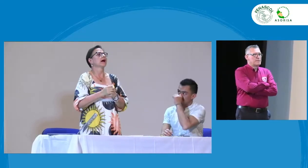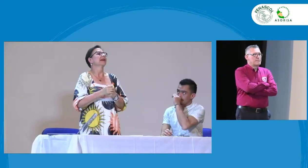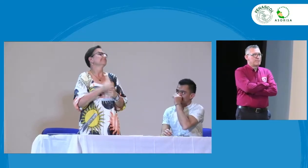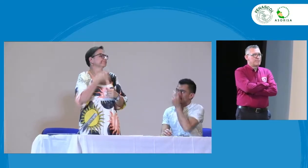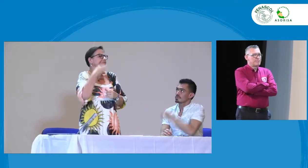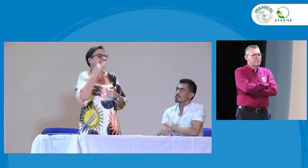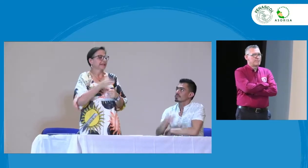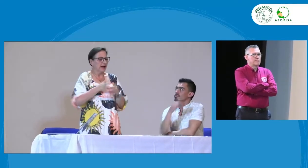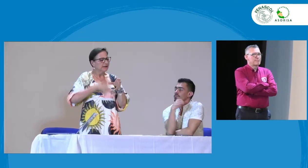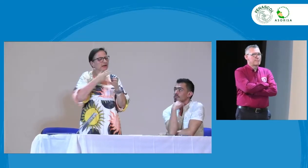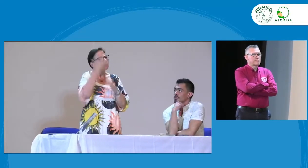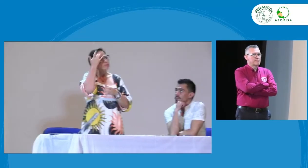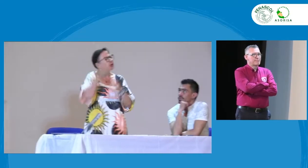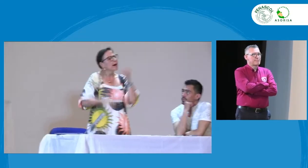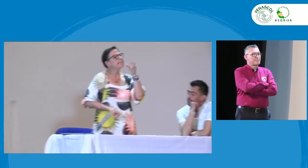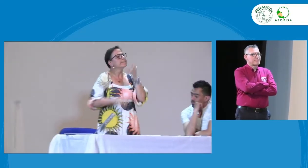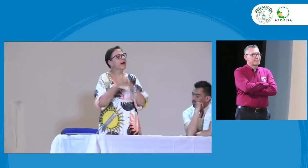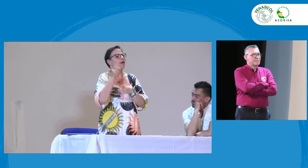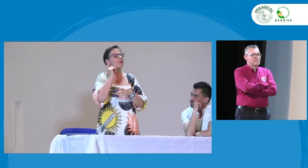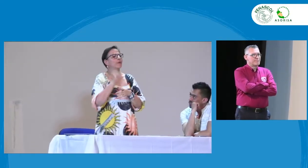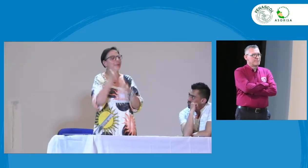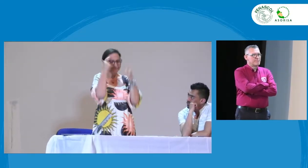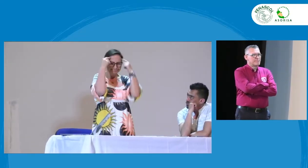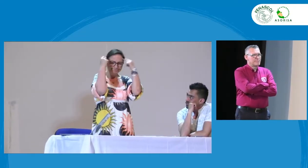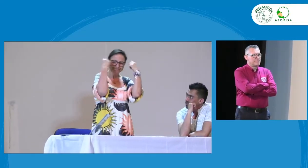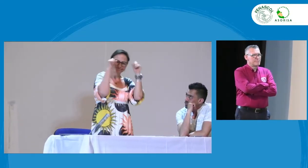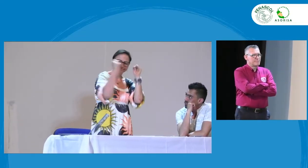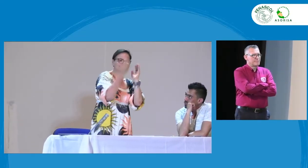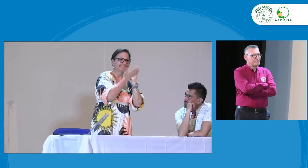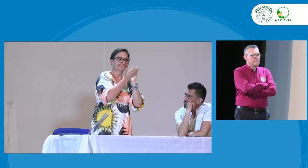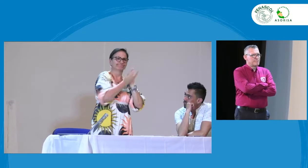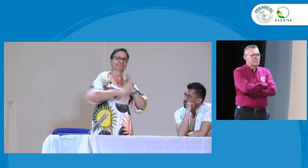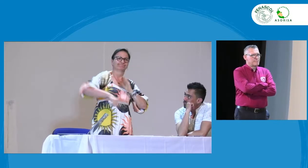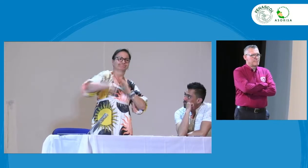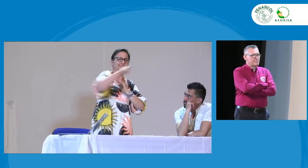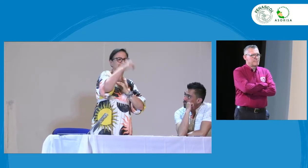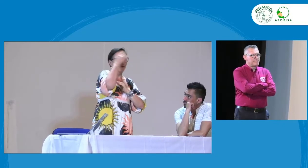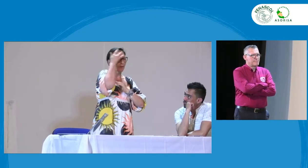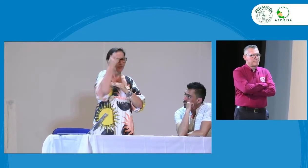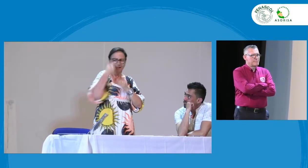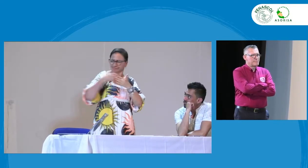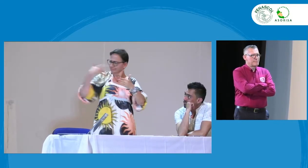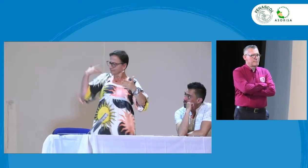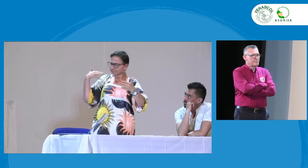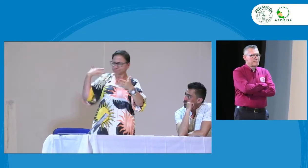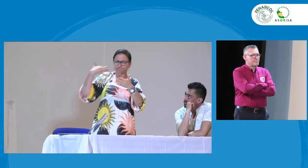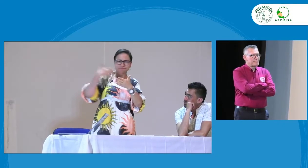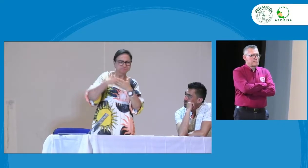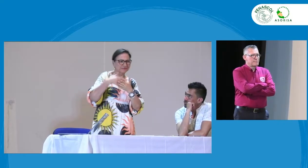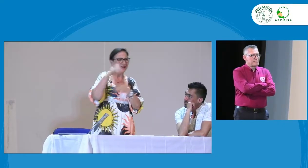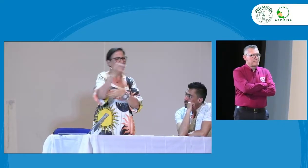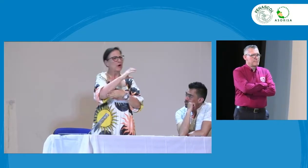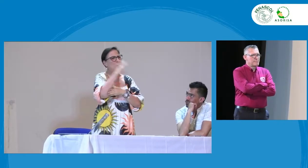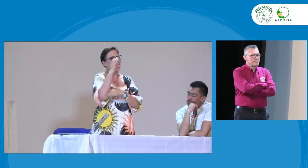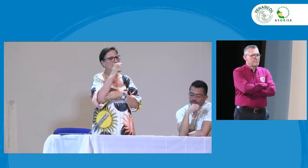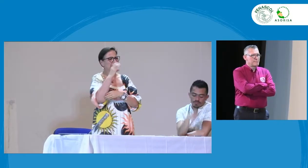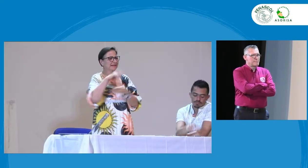realizado un análisis y por eso también convoca a nuestra fundación estas